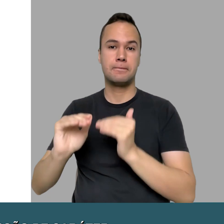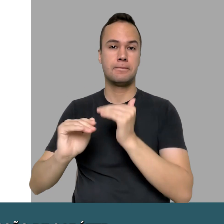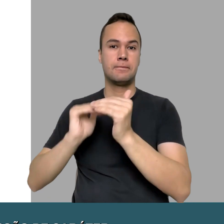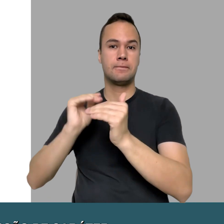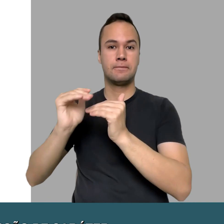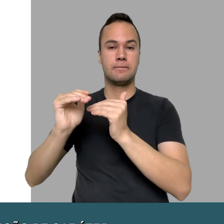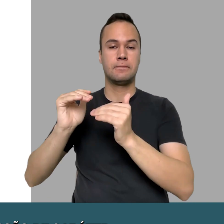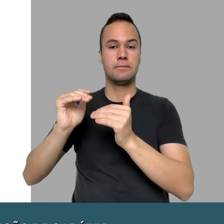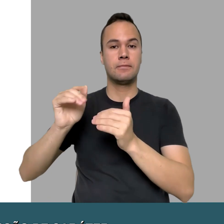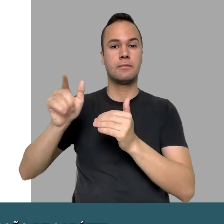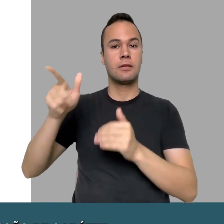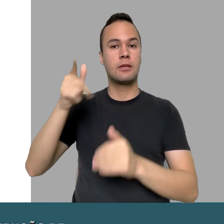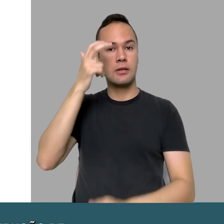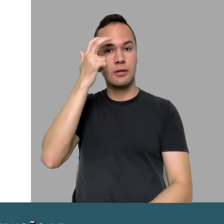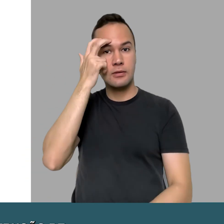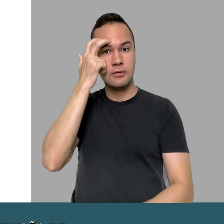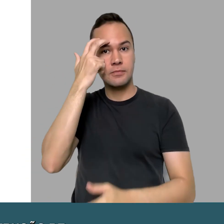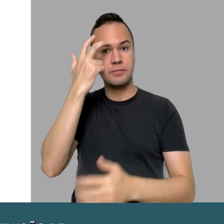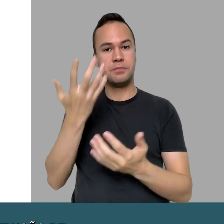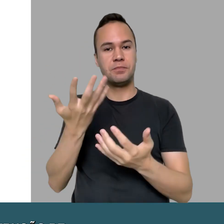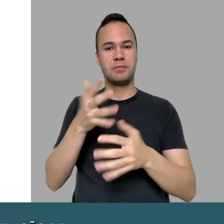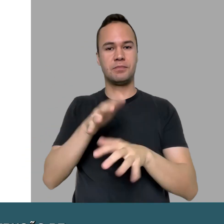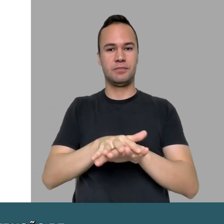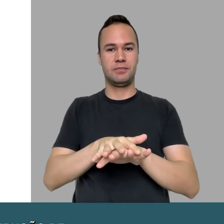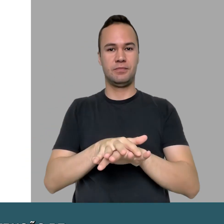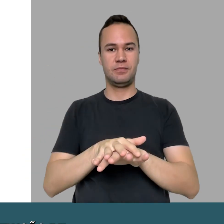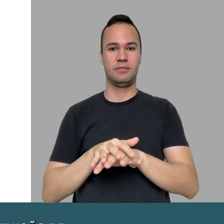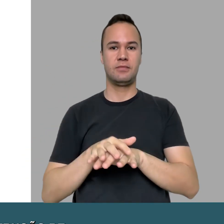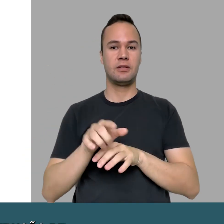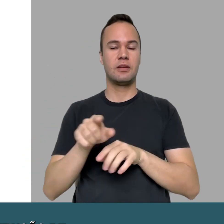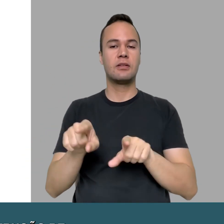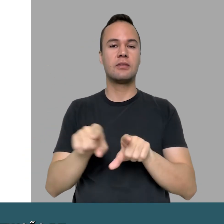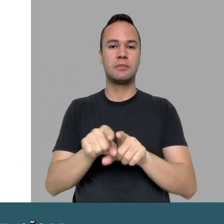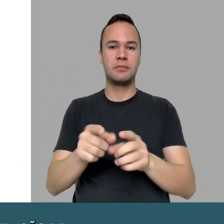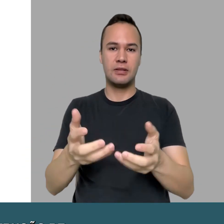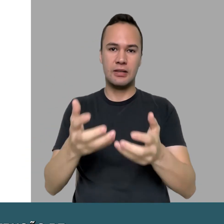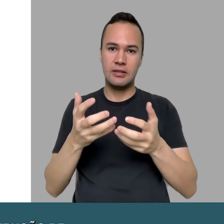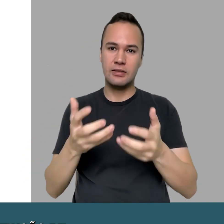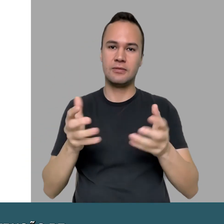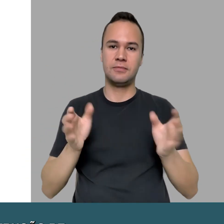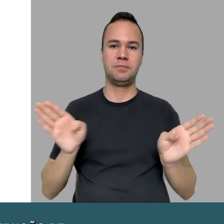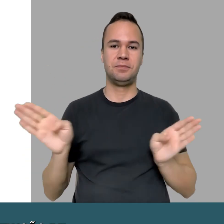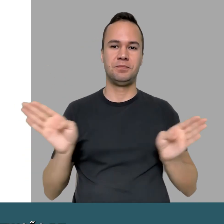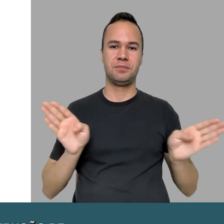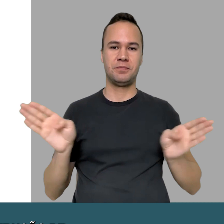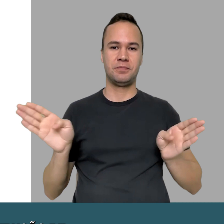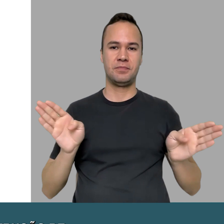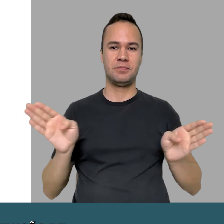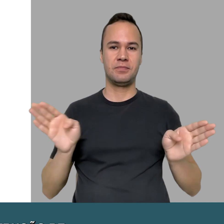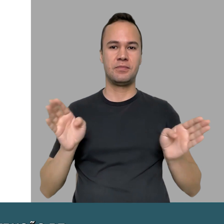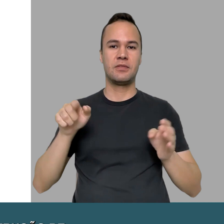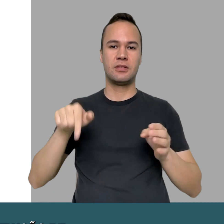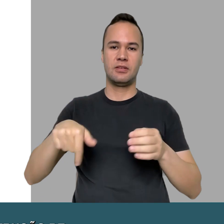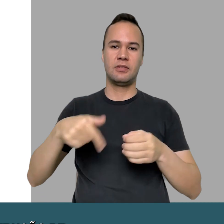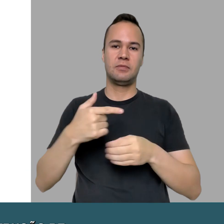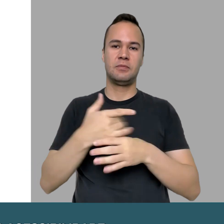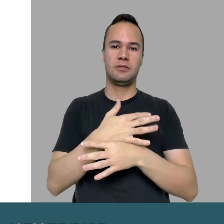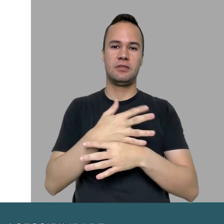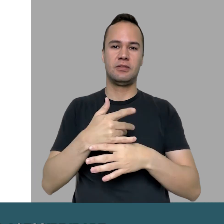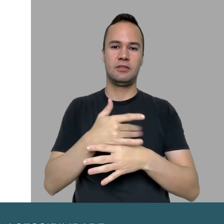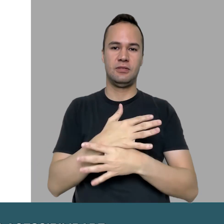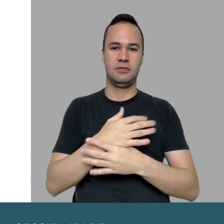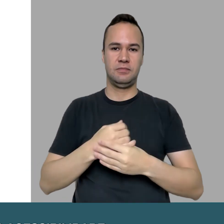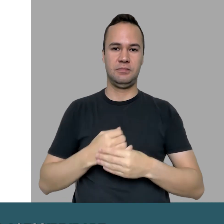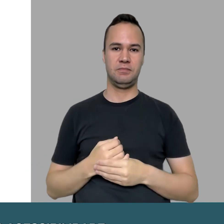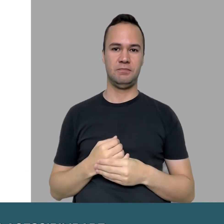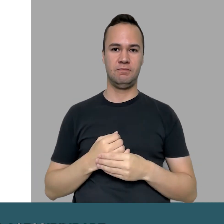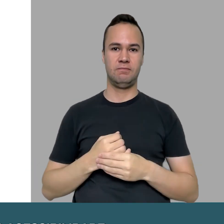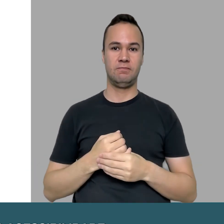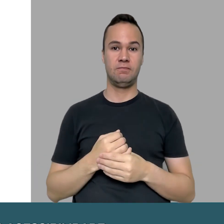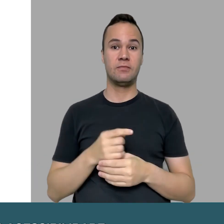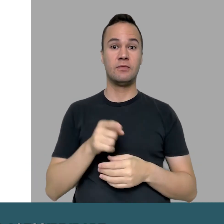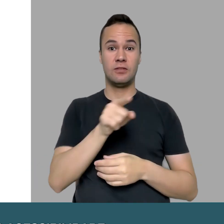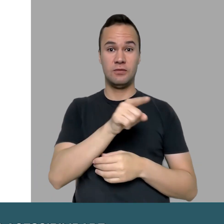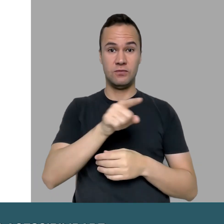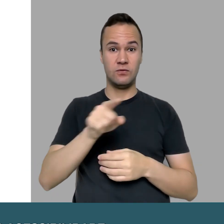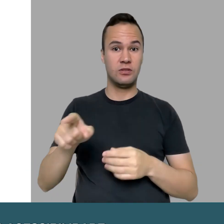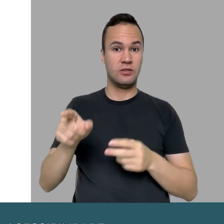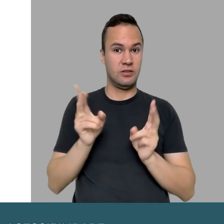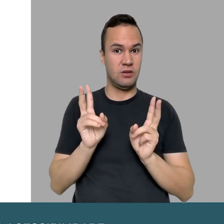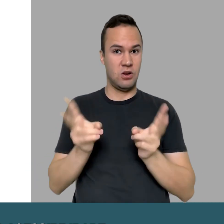com um papel fundamental na construção de uma cultura inclusiva e na busca por